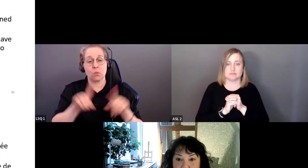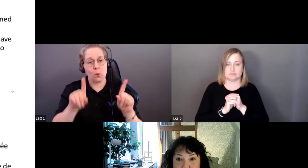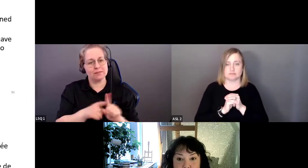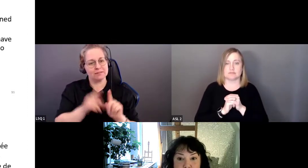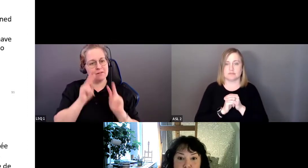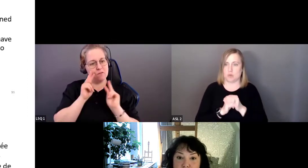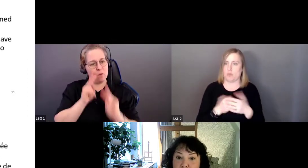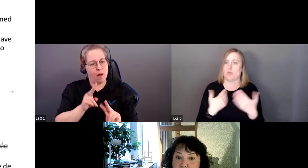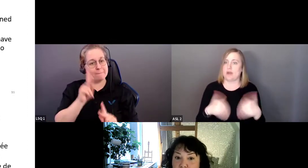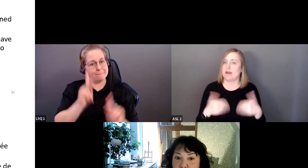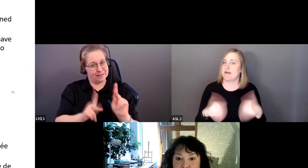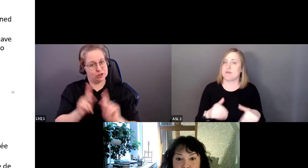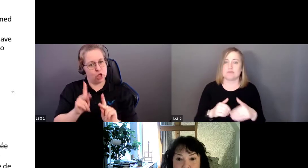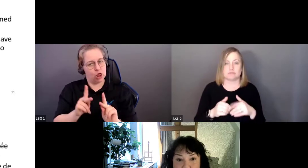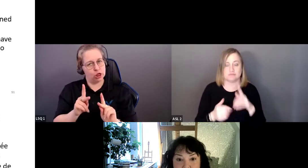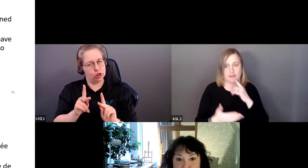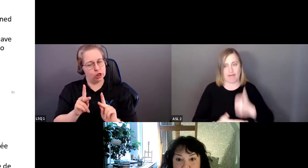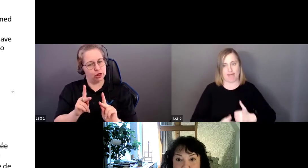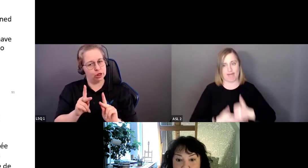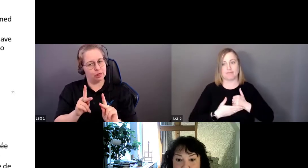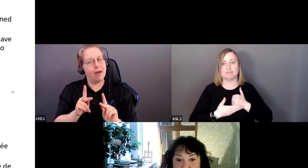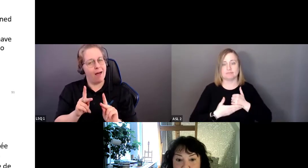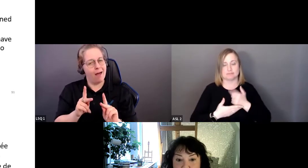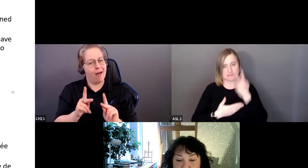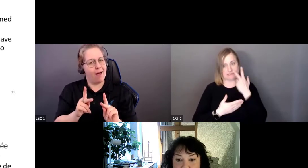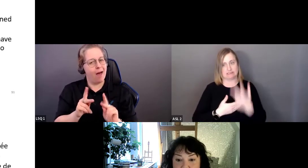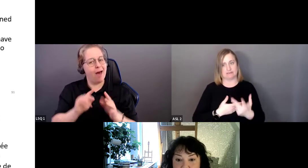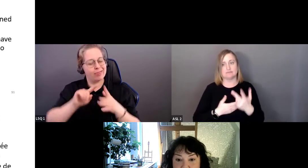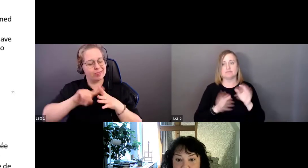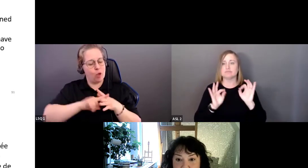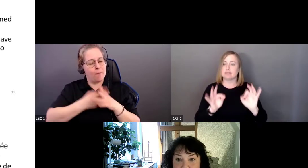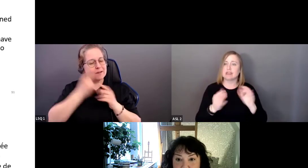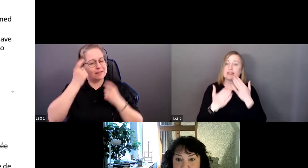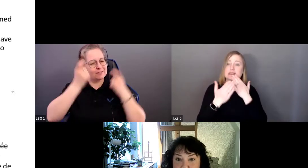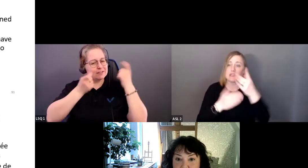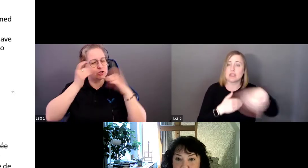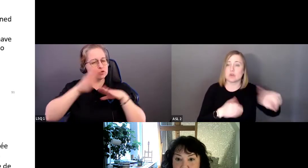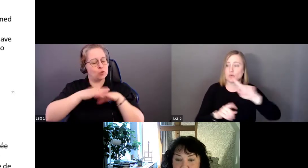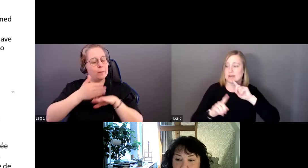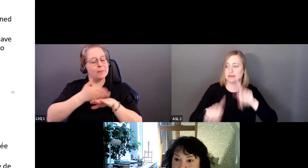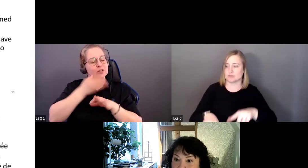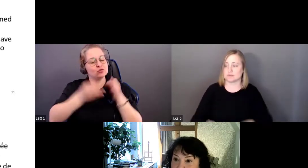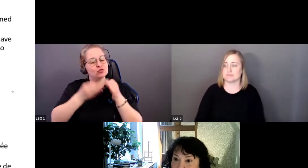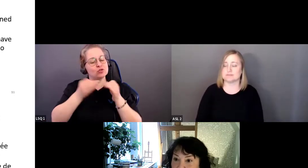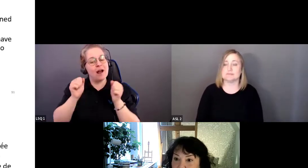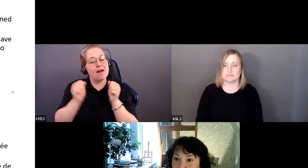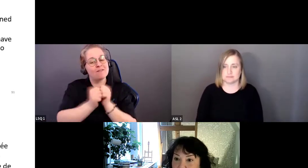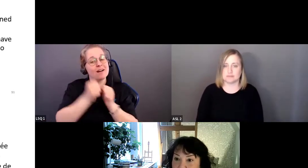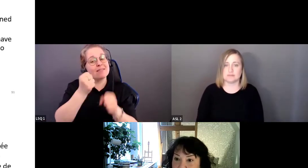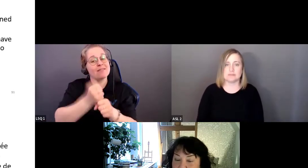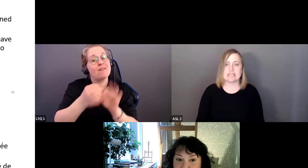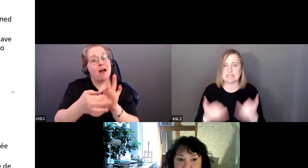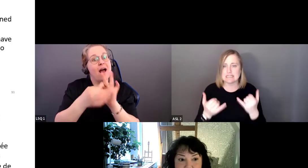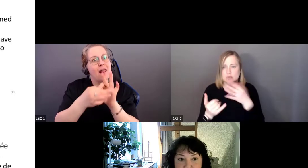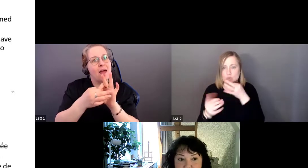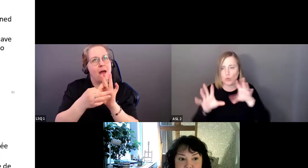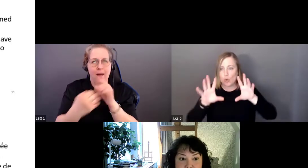personnes ont déjà commencé à réfléchir à l'incidence des préjugés sur leur travail. Merci d'avoir répondu.